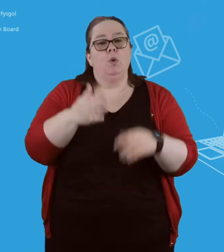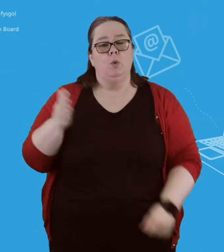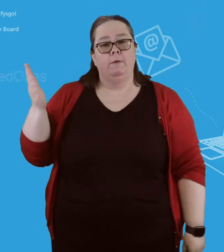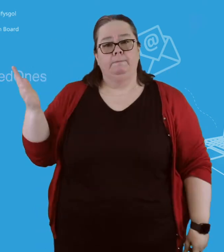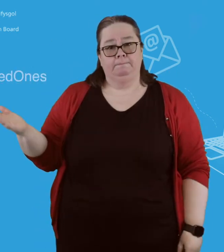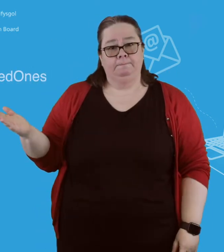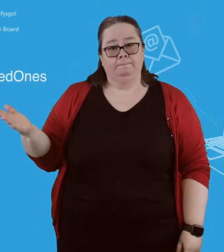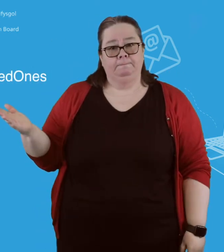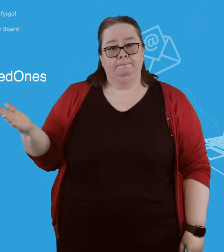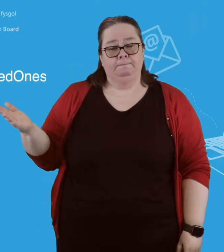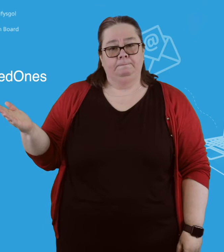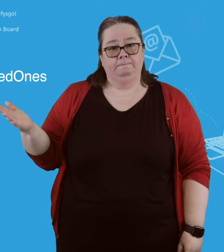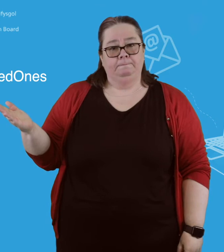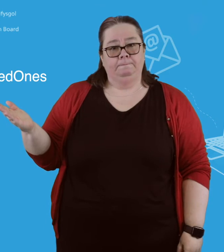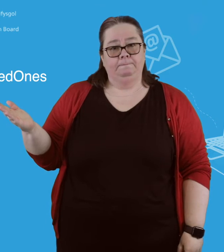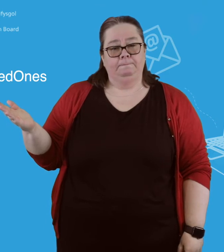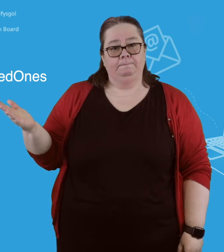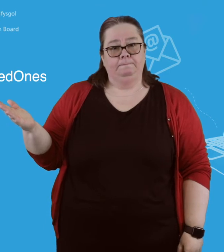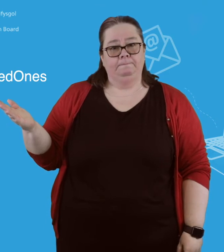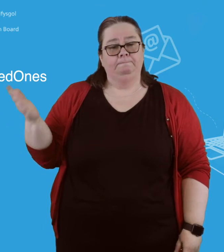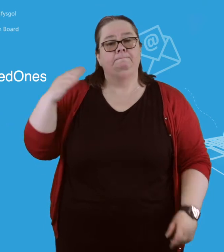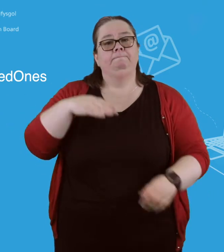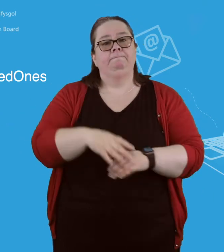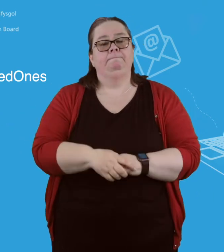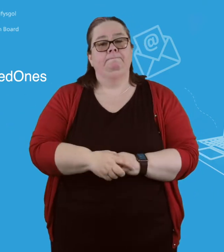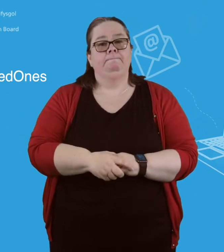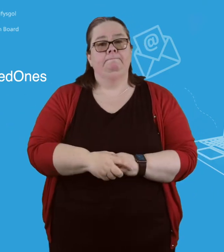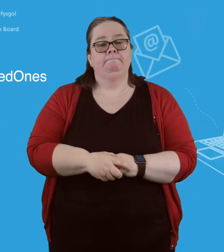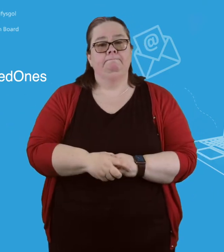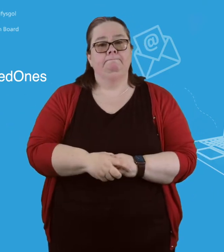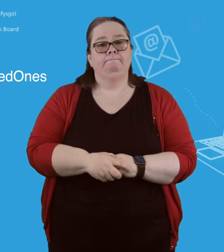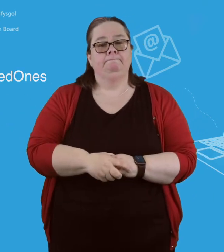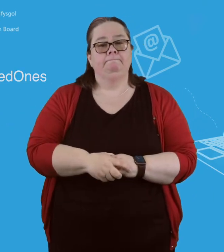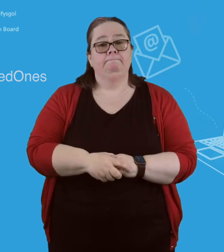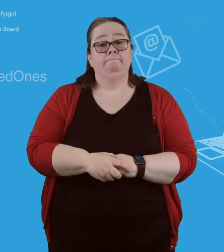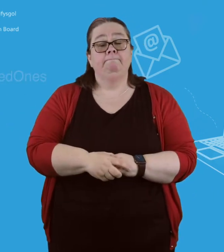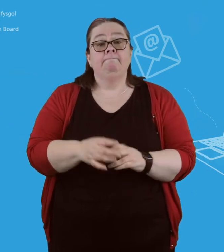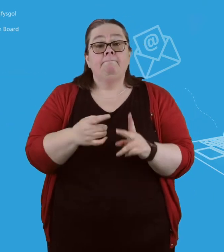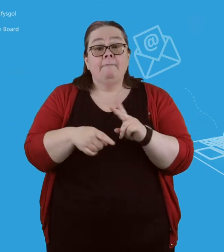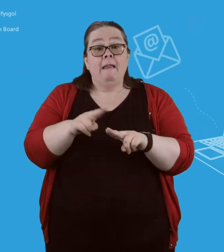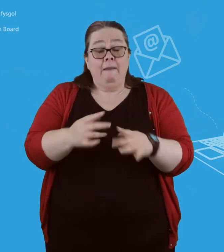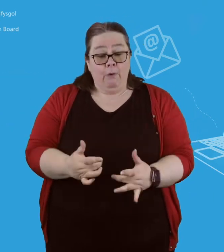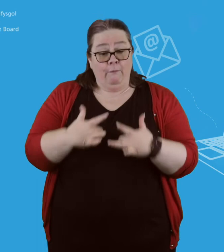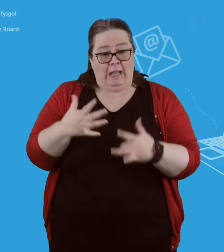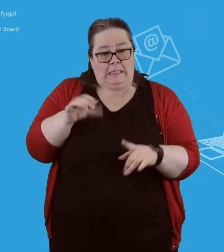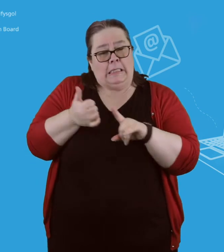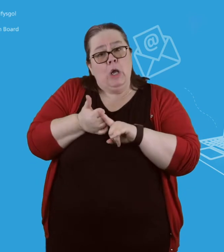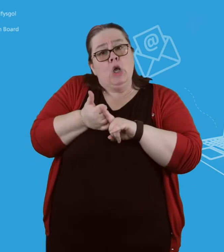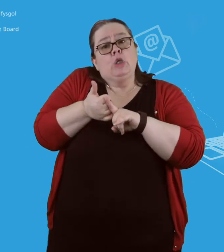019 7 8 7 27 0 2 0